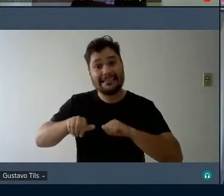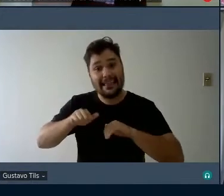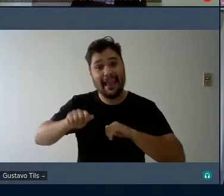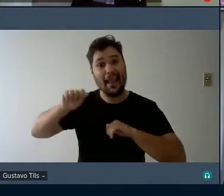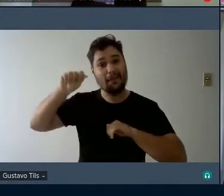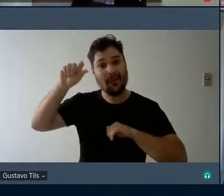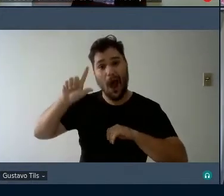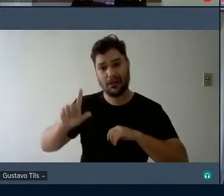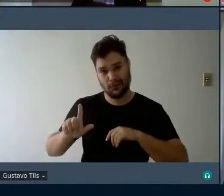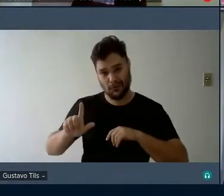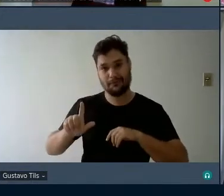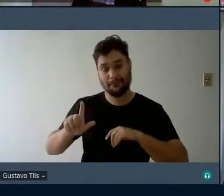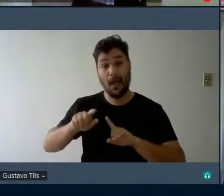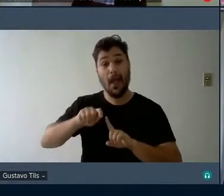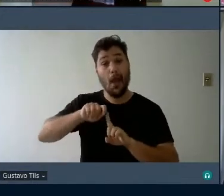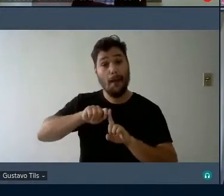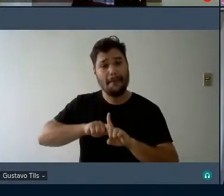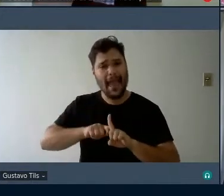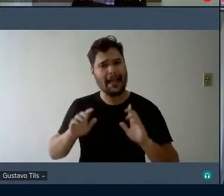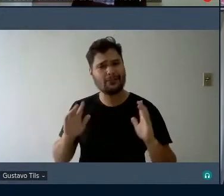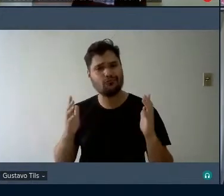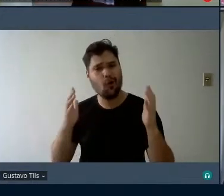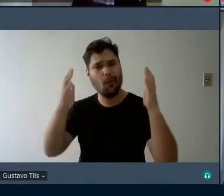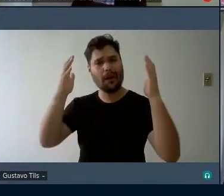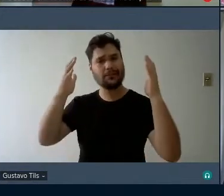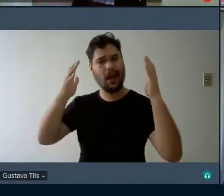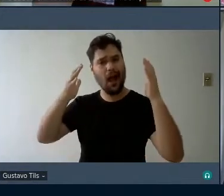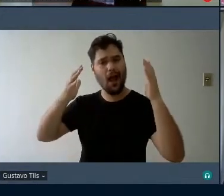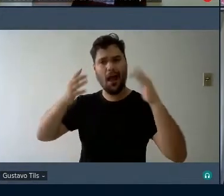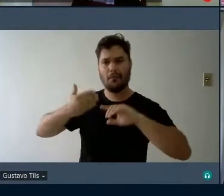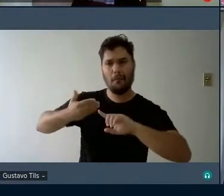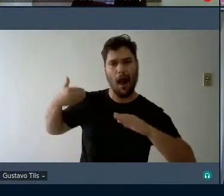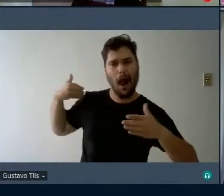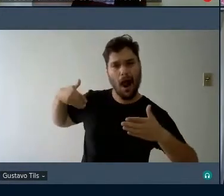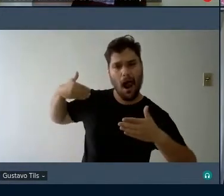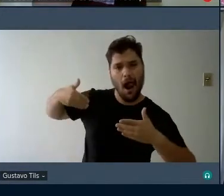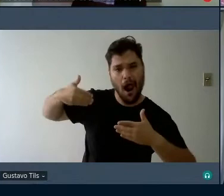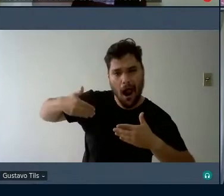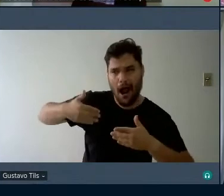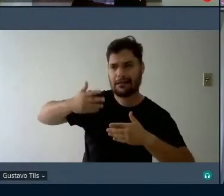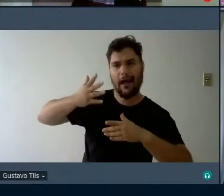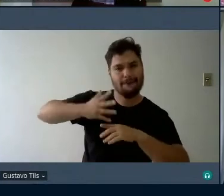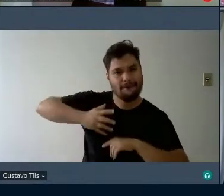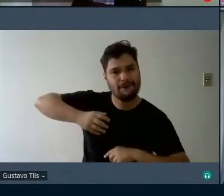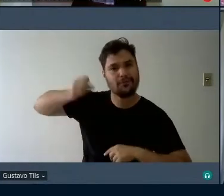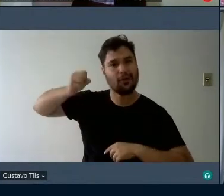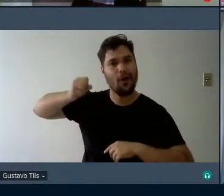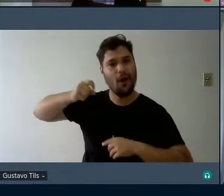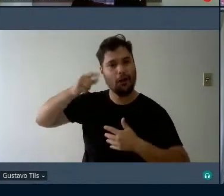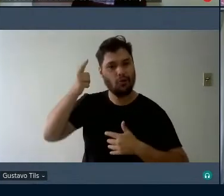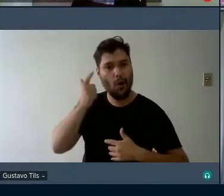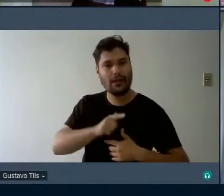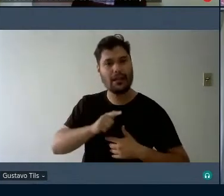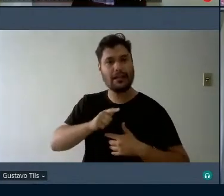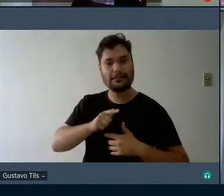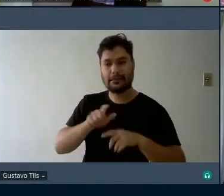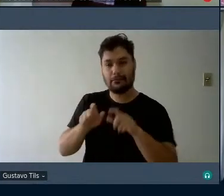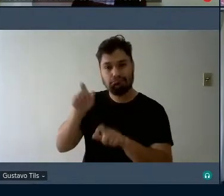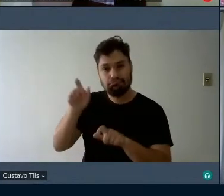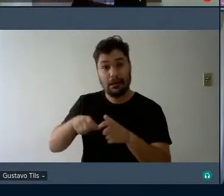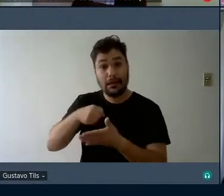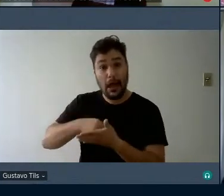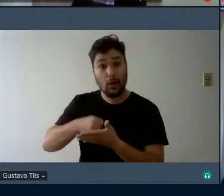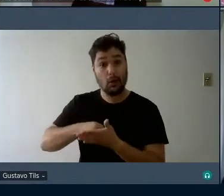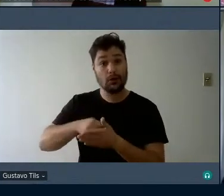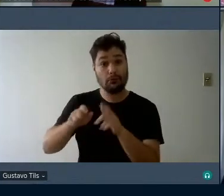mês de comemoração das conquistas e da conscientização das lutas enfrentados pelas pessoas surdas